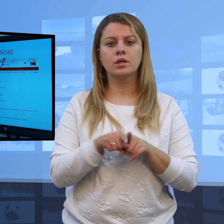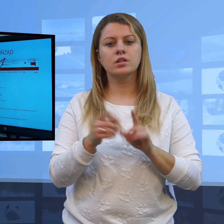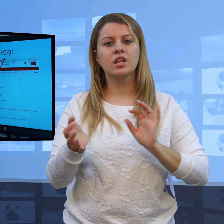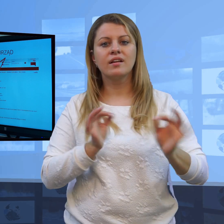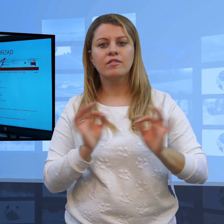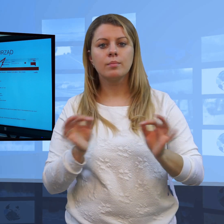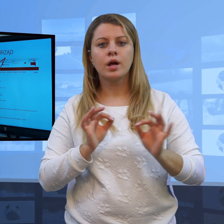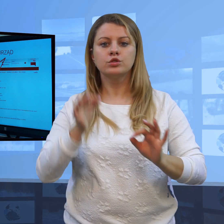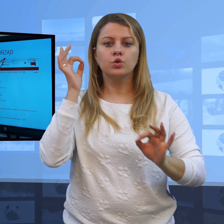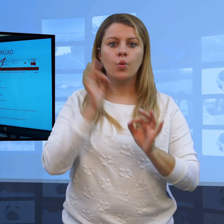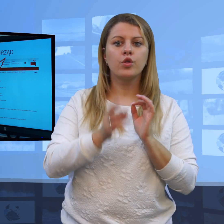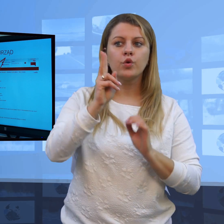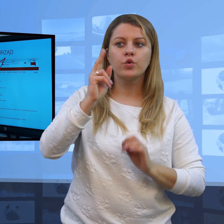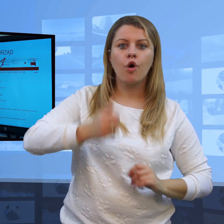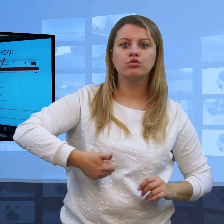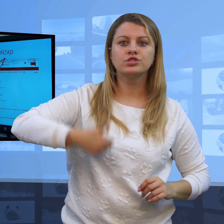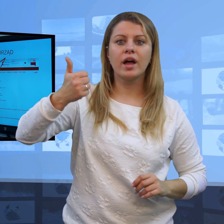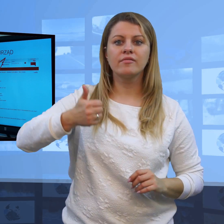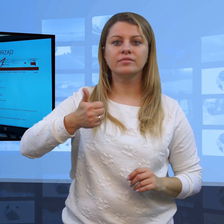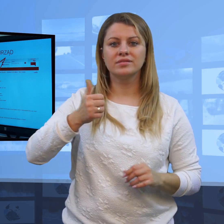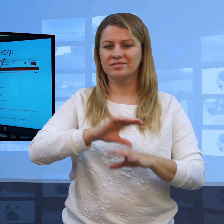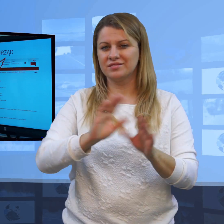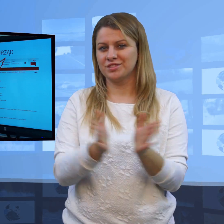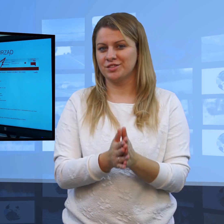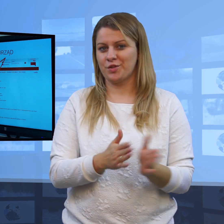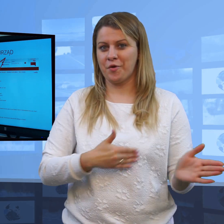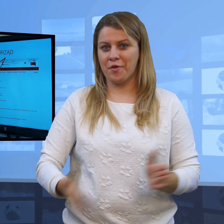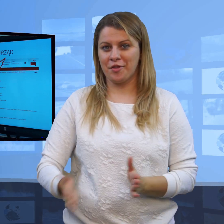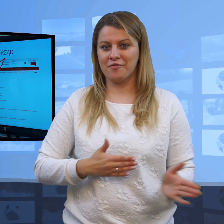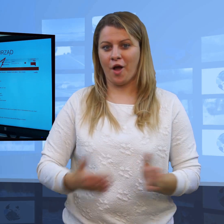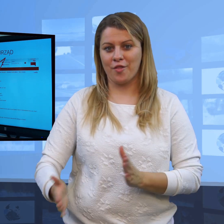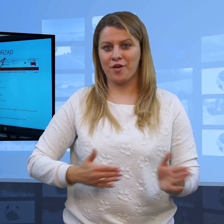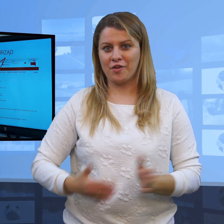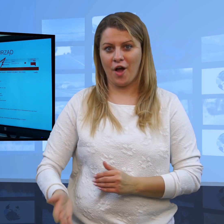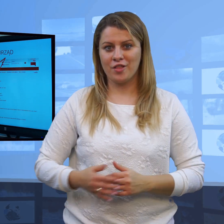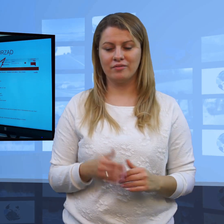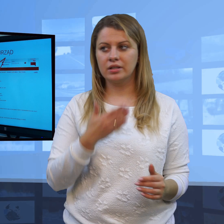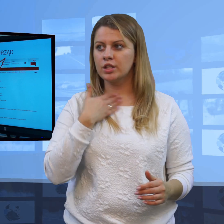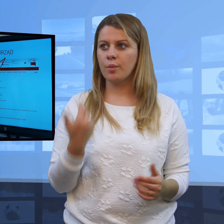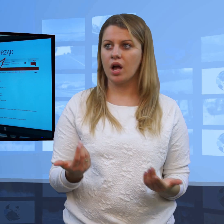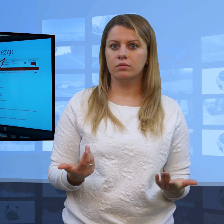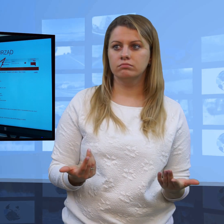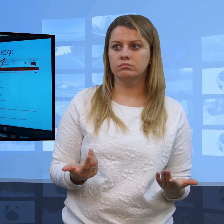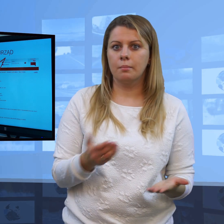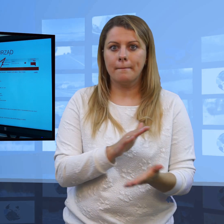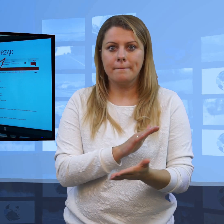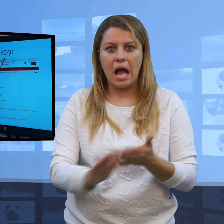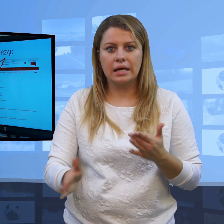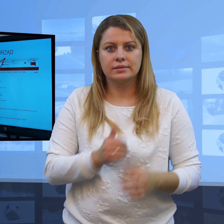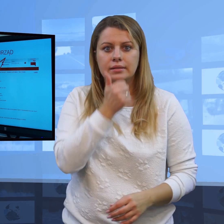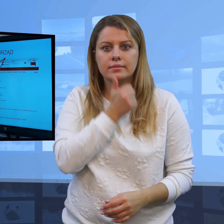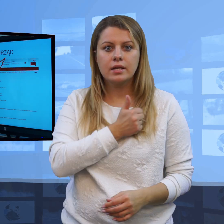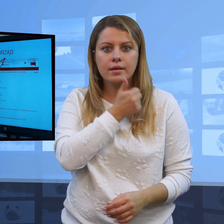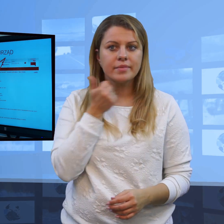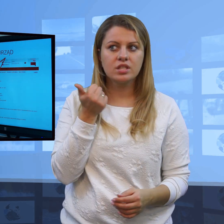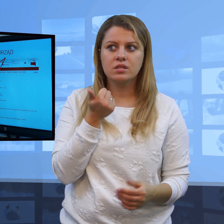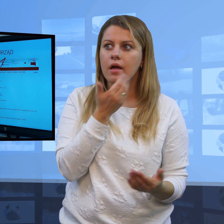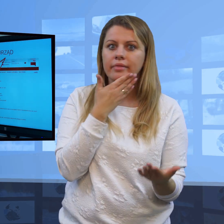godziną do pracy, nawet z informacją, kto jest szefem, gdybyście chcieli Państwo napisać do konkretnej osoby.